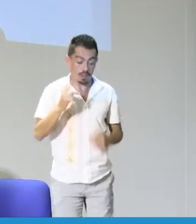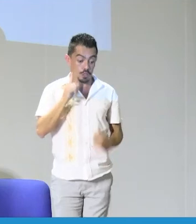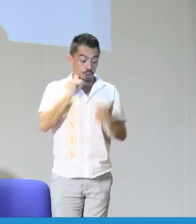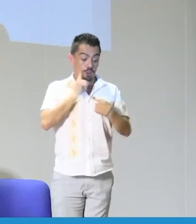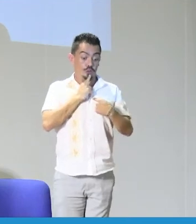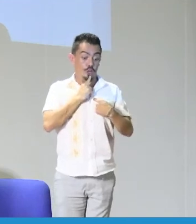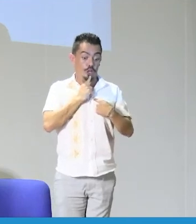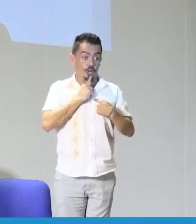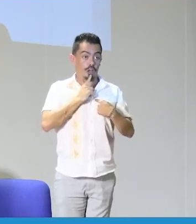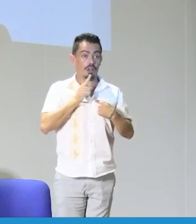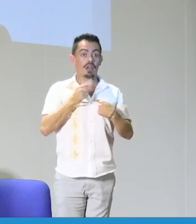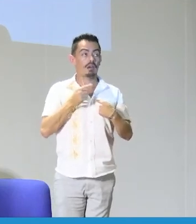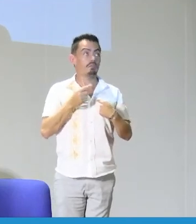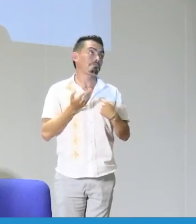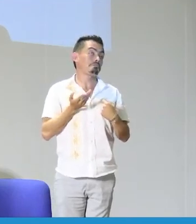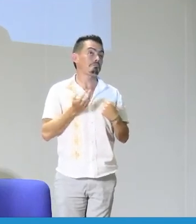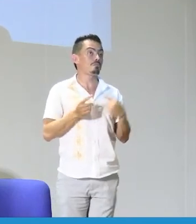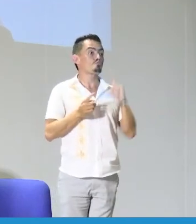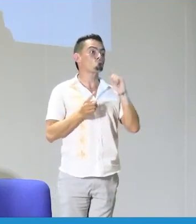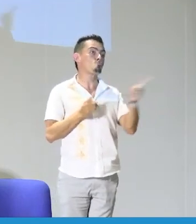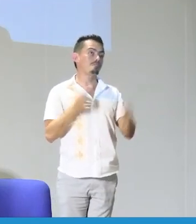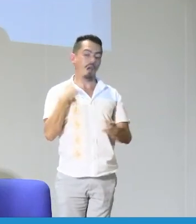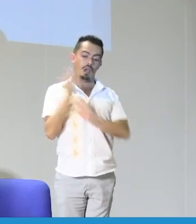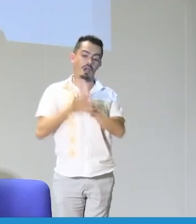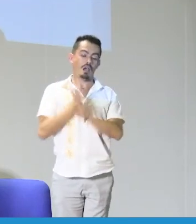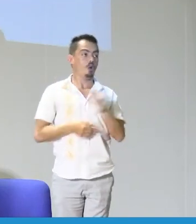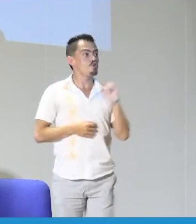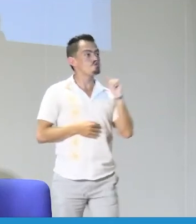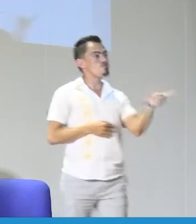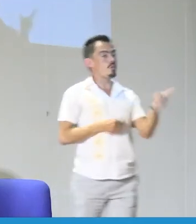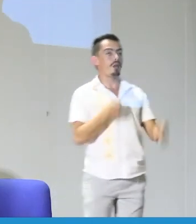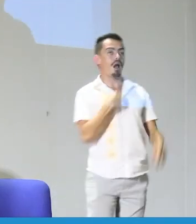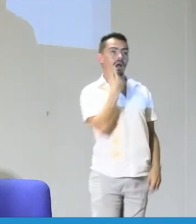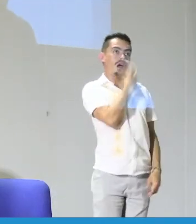importante, muy importante, que la persona sorda que ejerce este rol